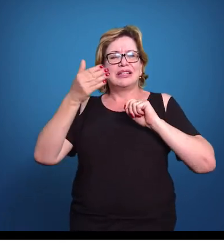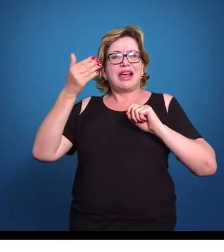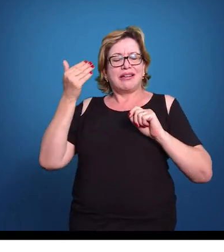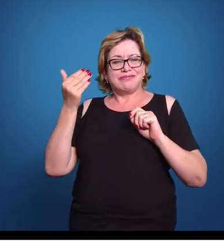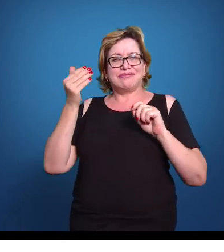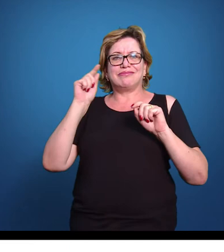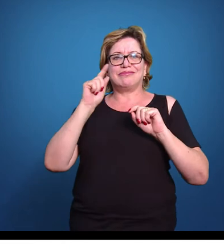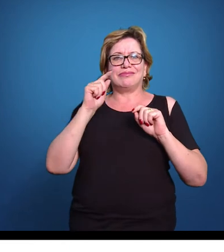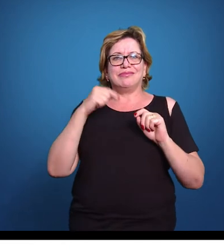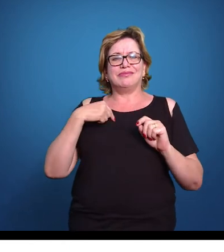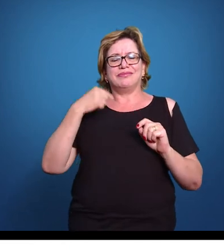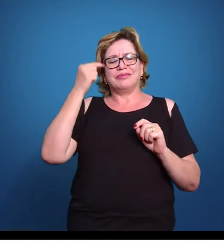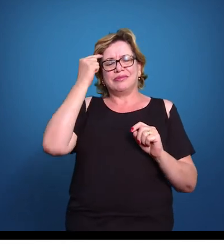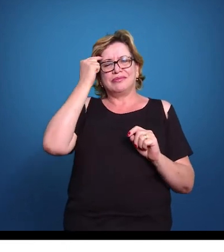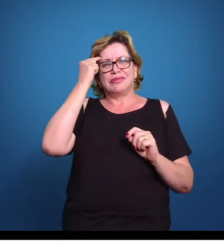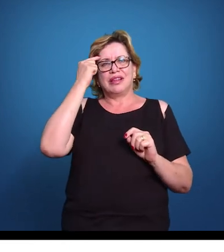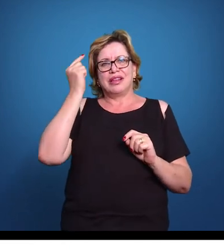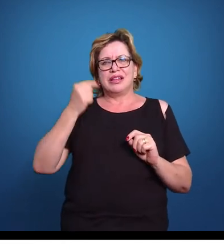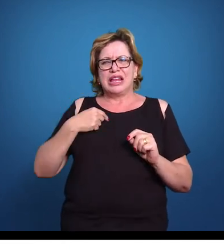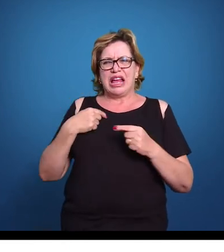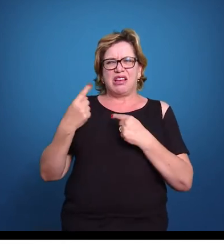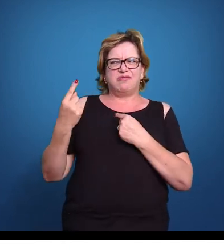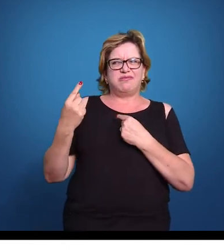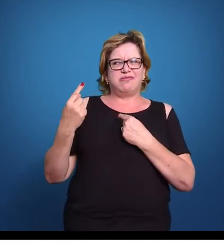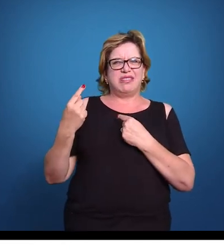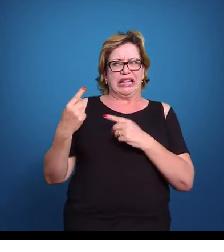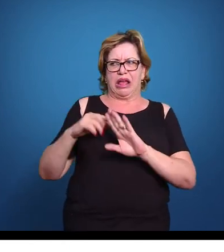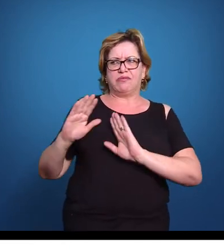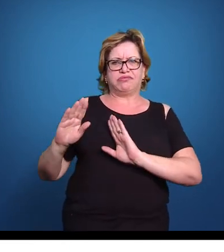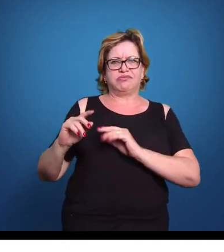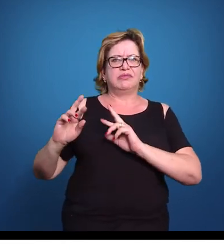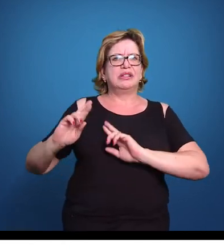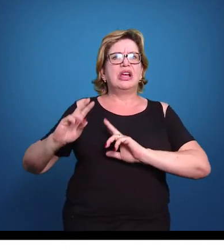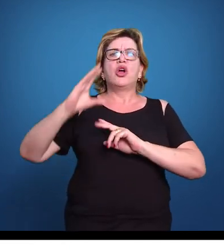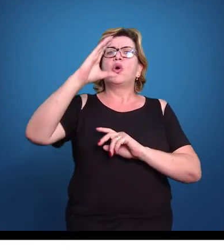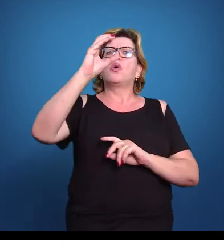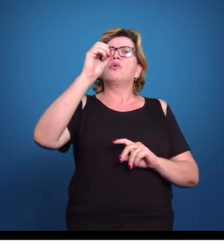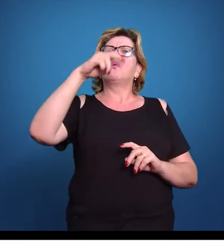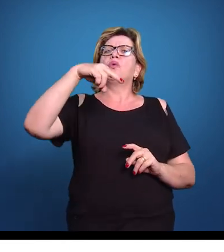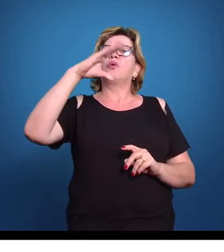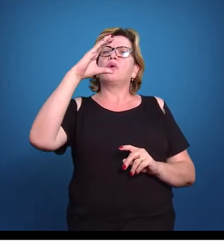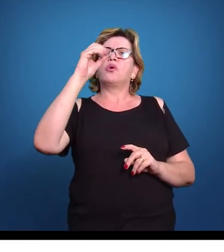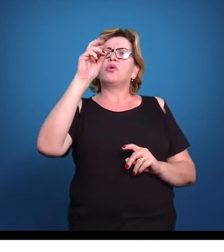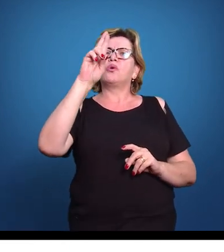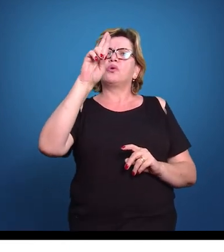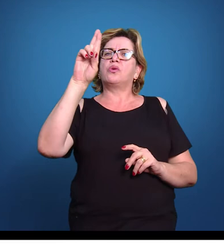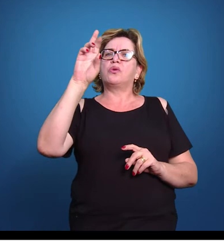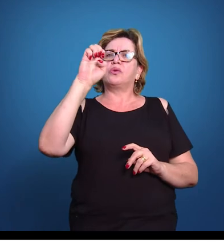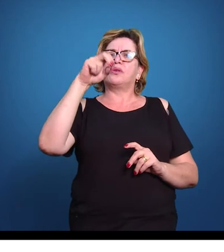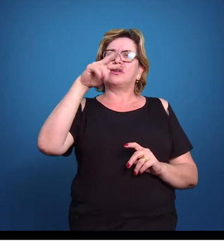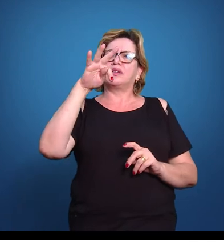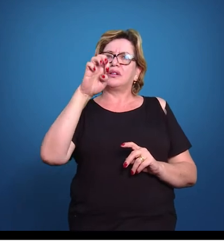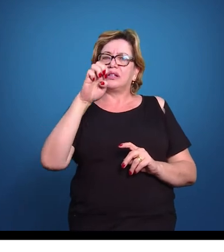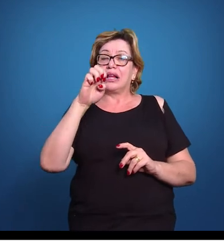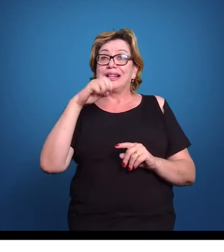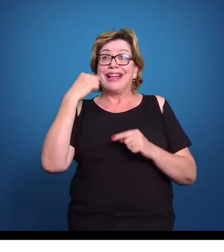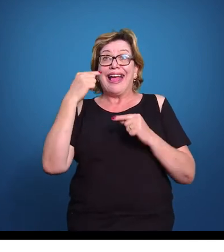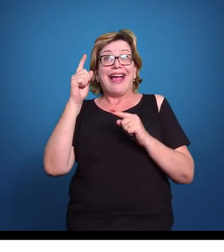época, e pensava ser concorrente um do outro, percebeu que, sendo concorrente